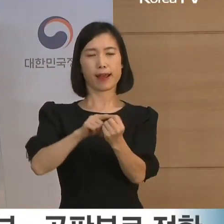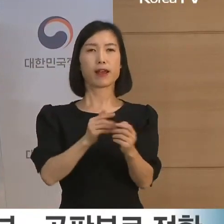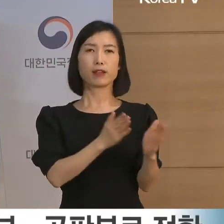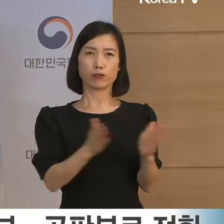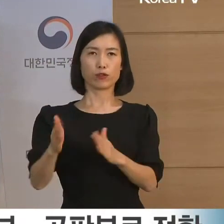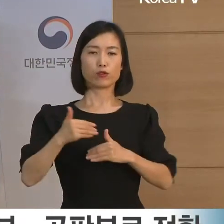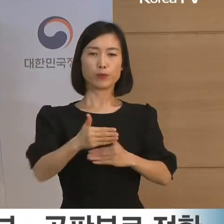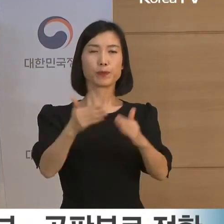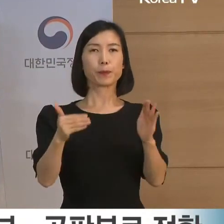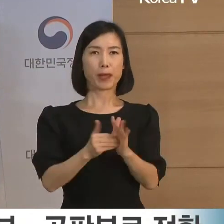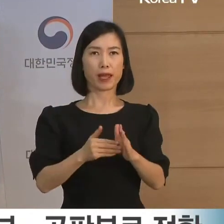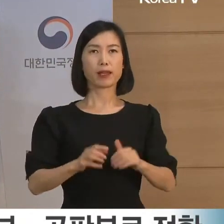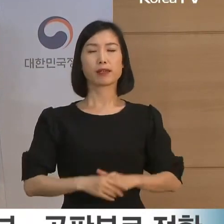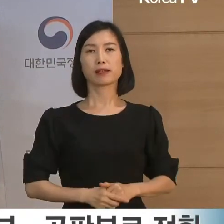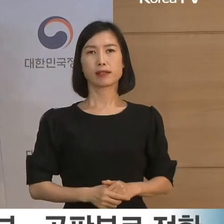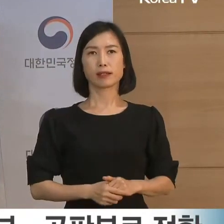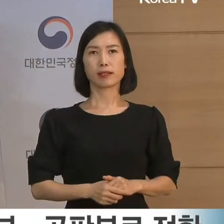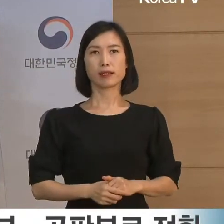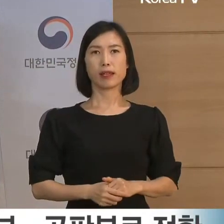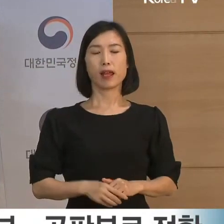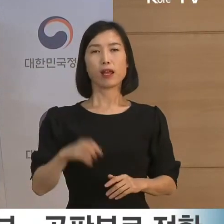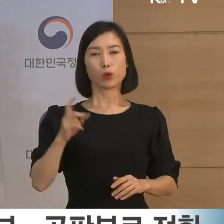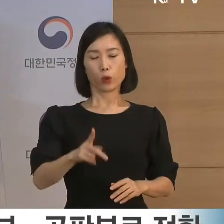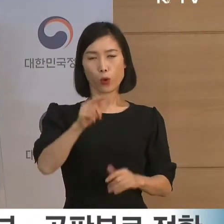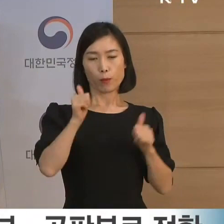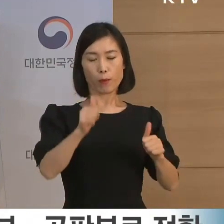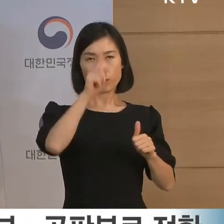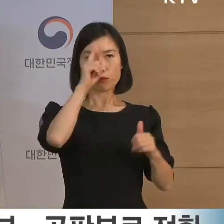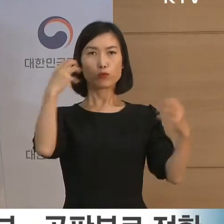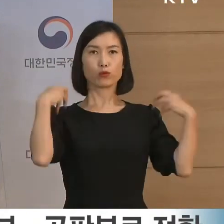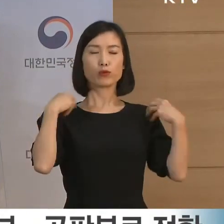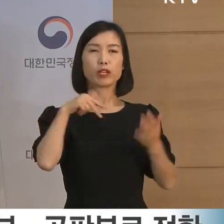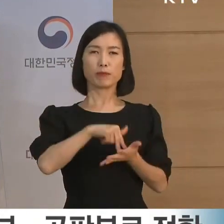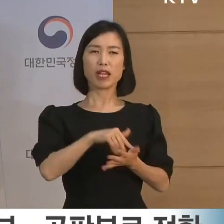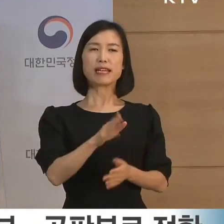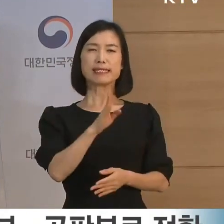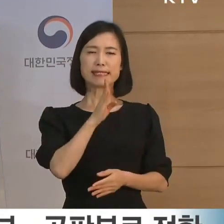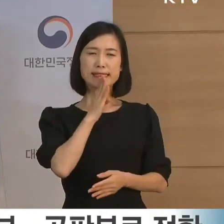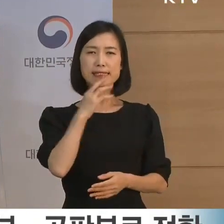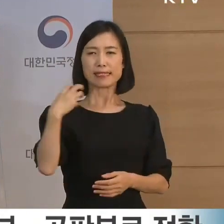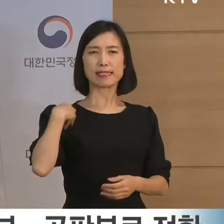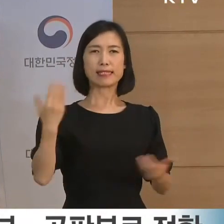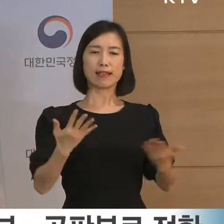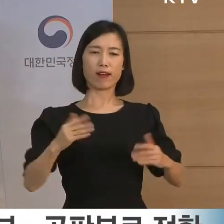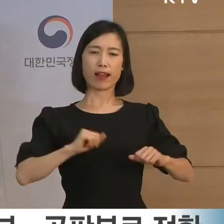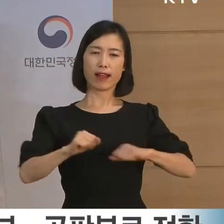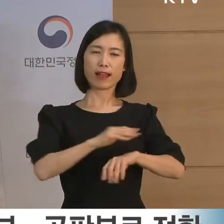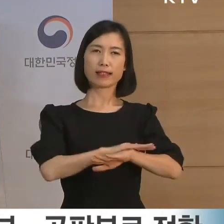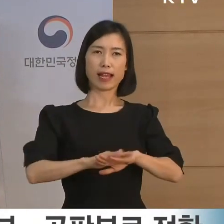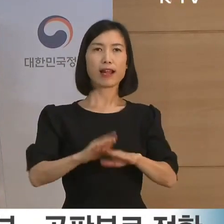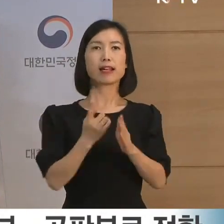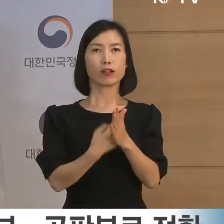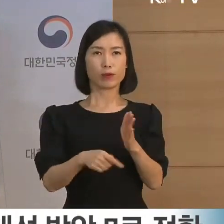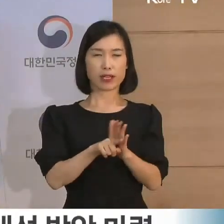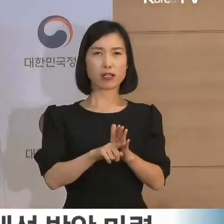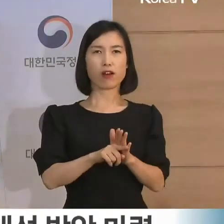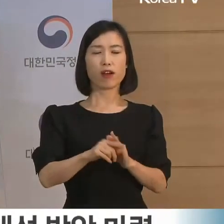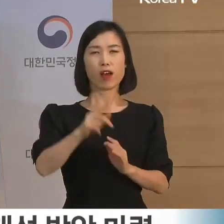추진해 왔습니다. 또한 법무부가 본연의 역할을 충실히 수행할 수 있도록